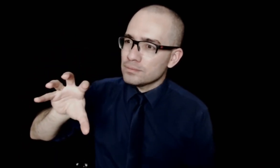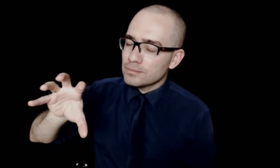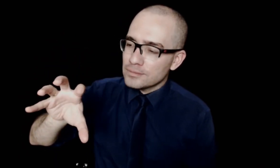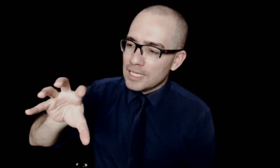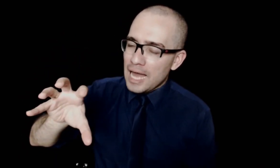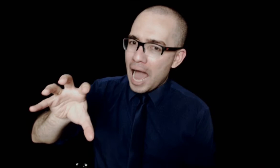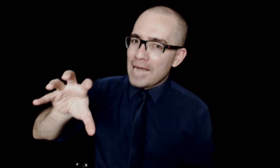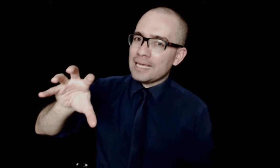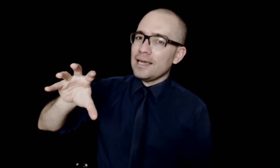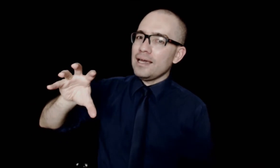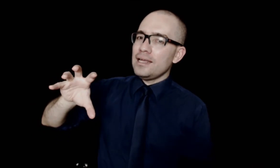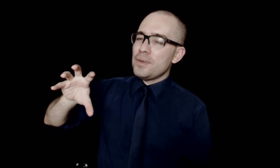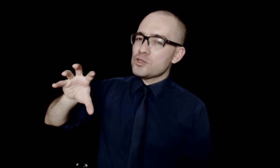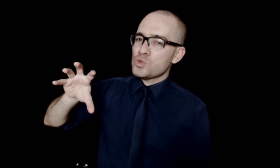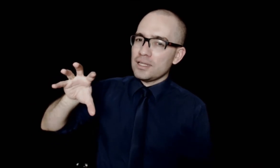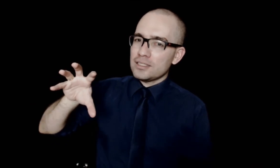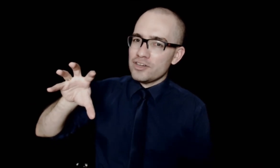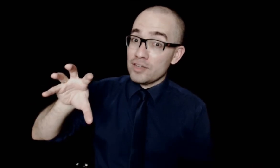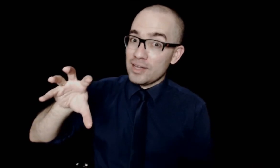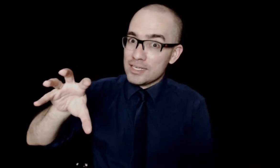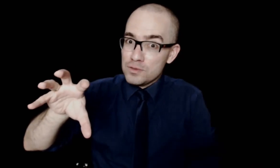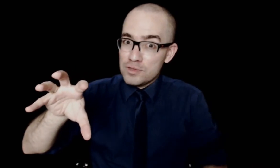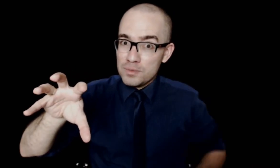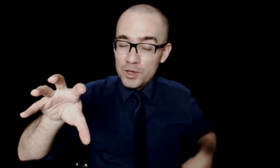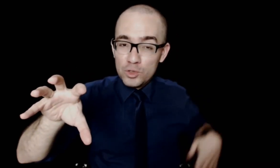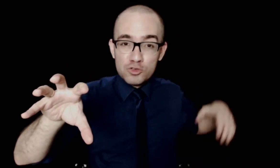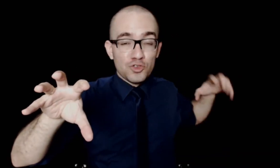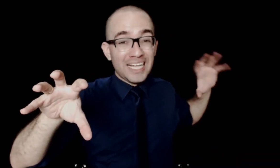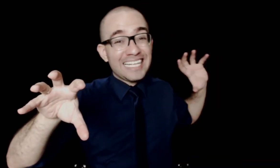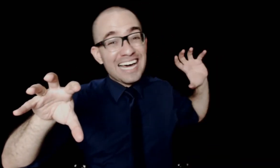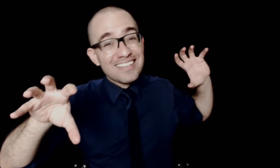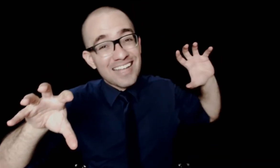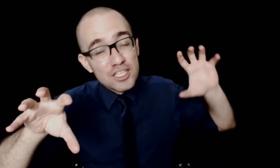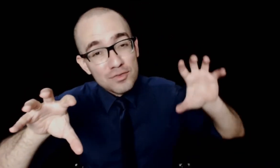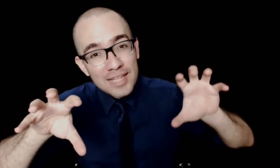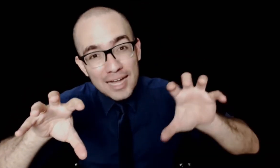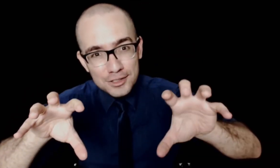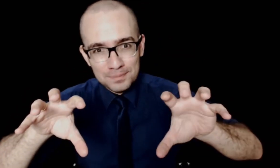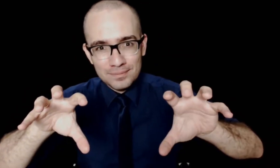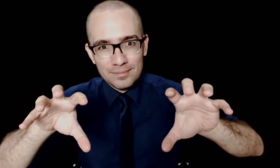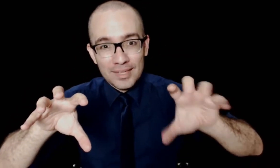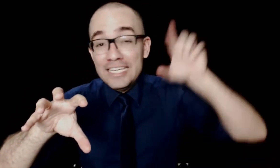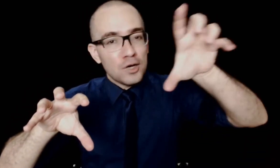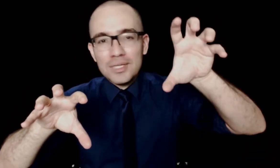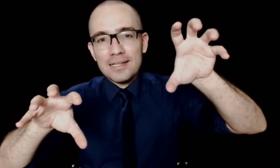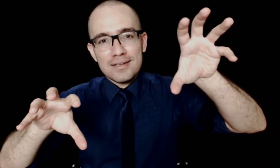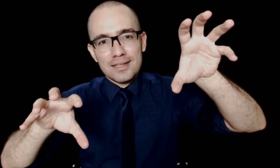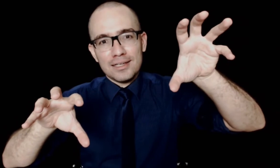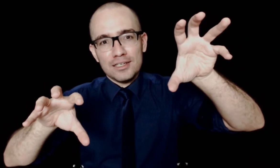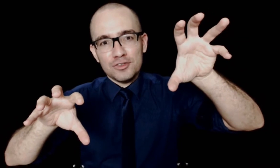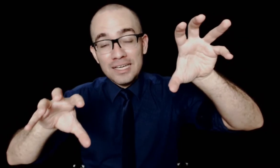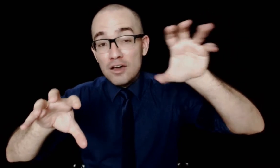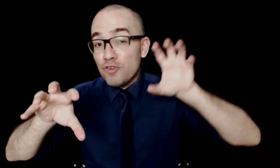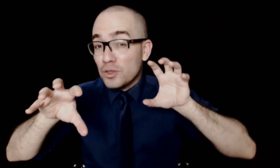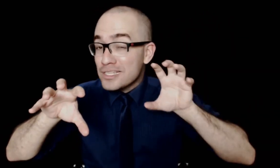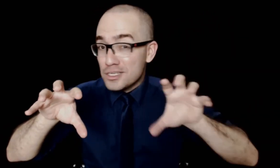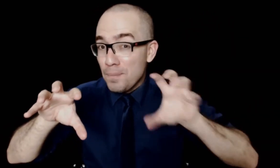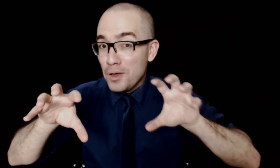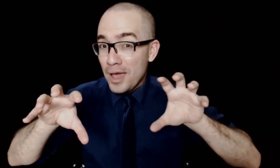aquele mensurado através da avaliação do desempenho, nós vamos falar da análise da atividade e não da análise da tarefa. Falou em desempenho